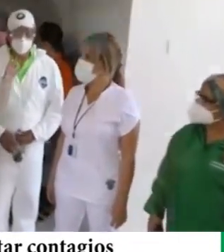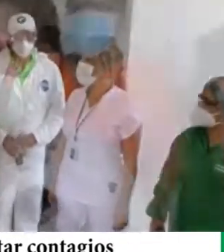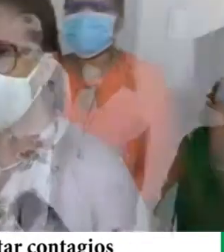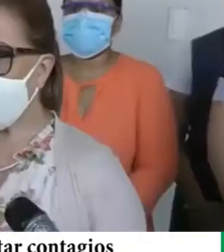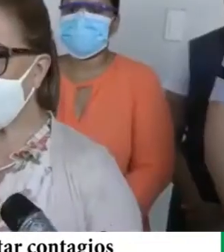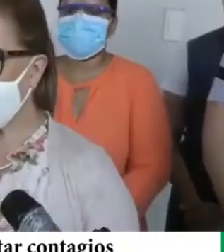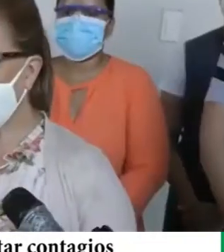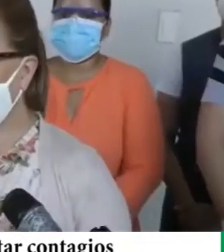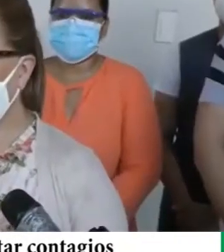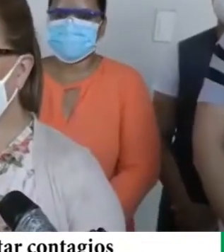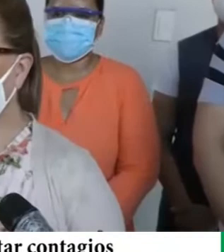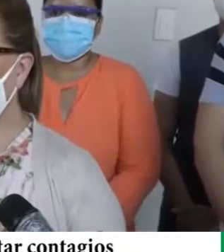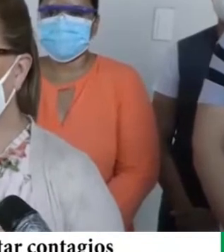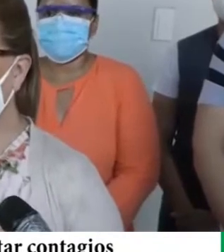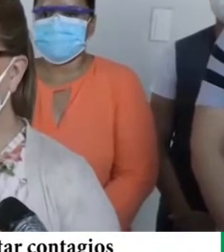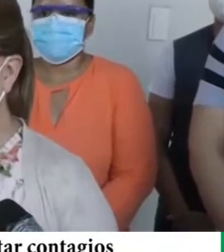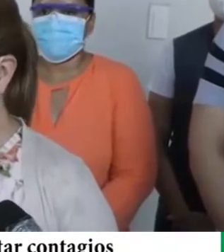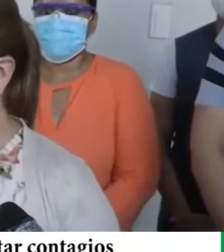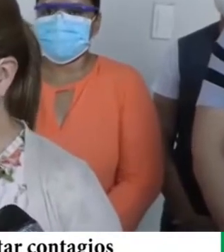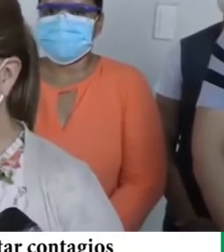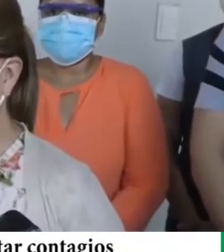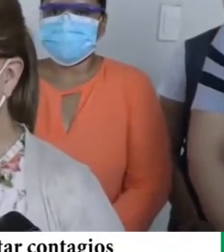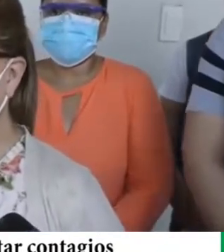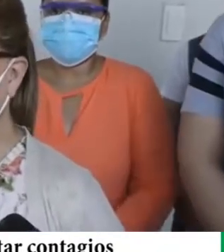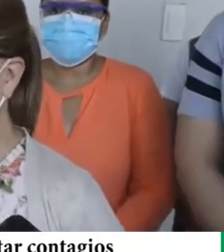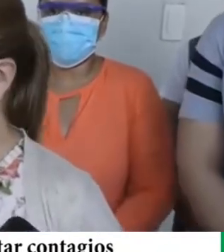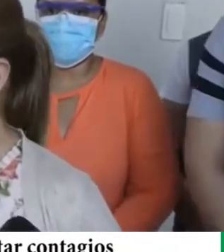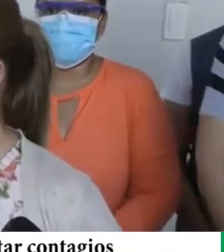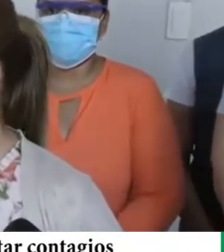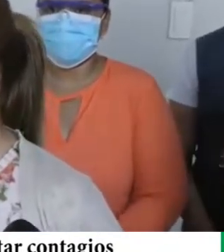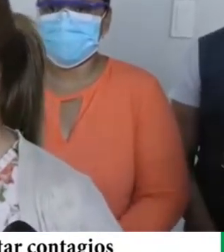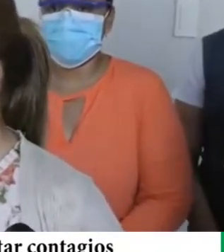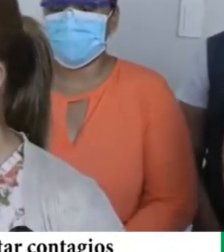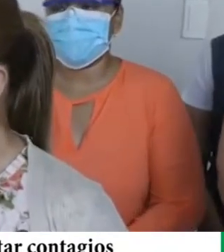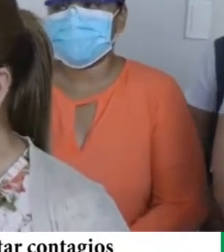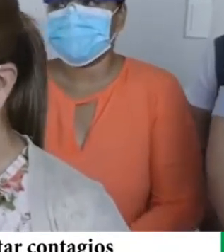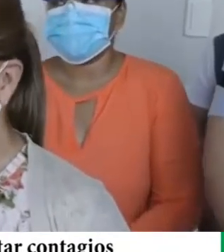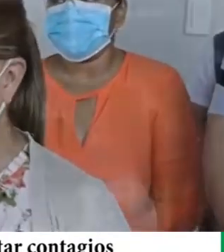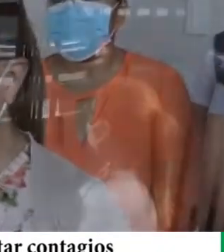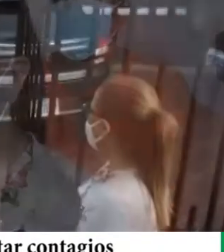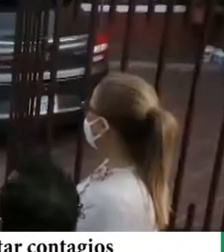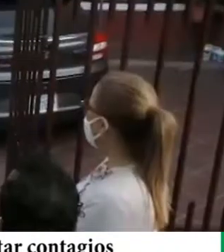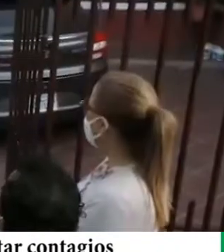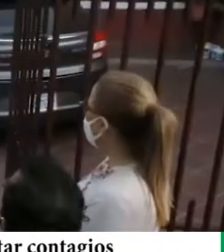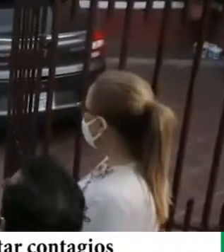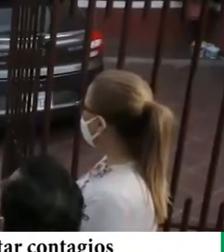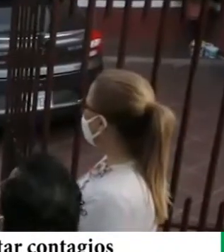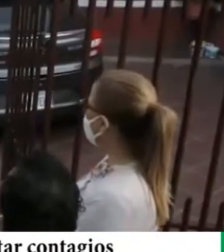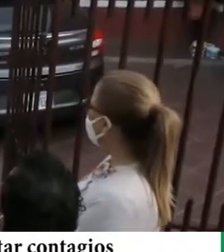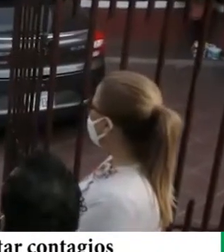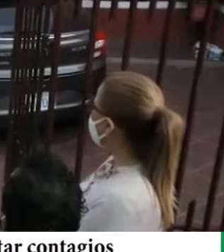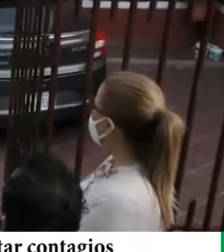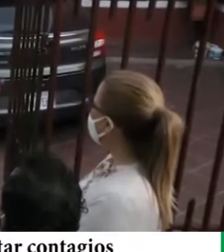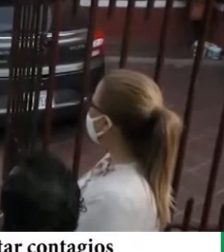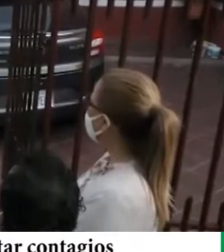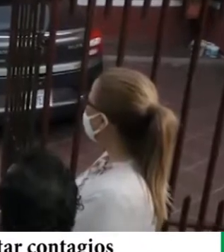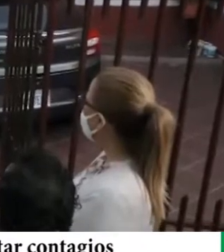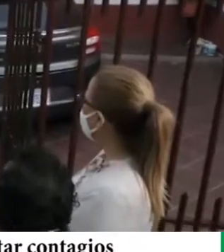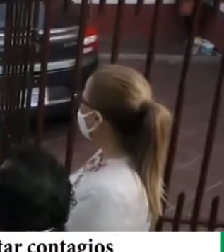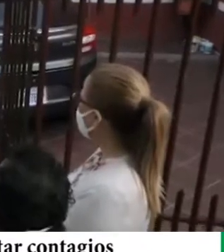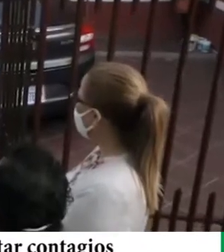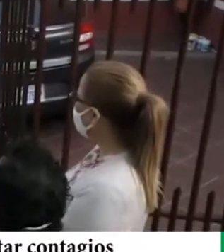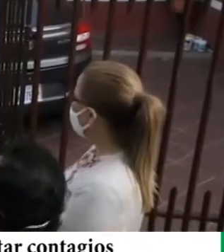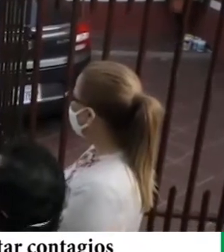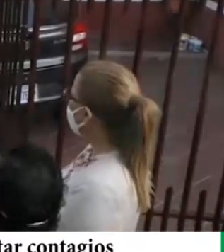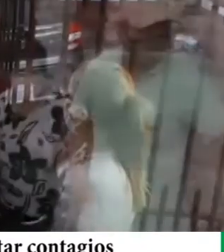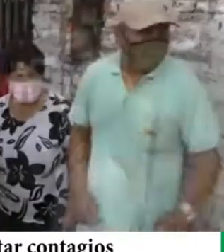El distrito 3 y 4 que hoy nos tocan, seguramente vamos a llegar a más de 25.000 hogares entre ambos distritos, 25.000 personas,